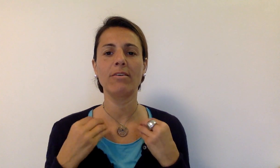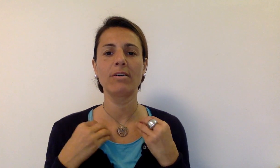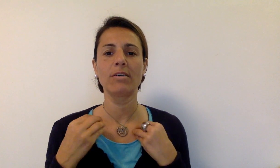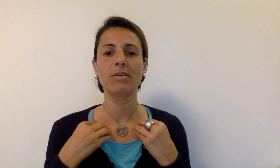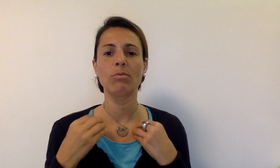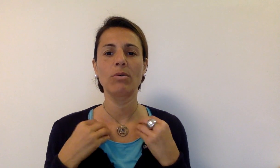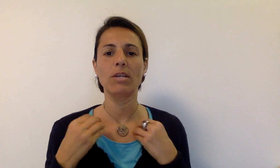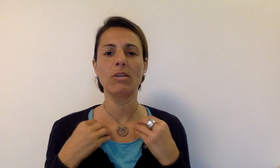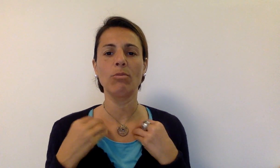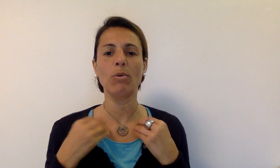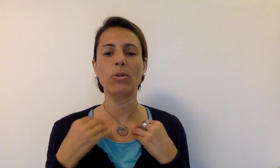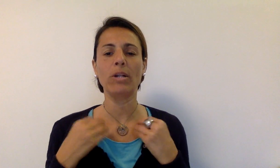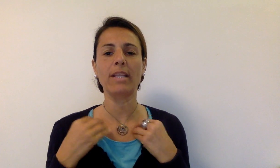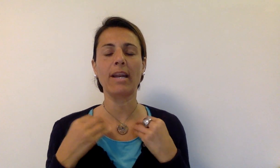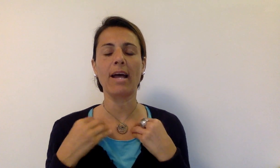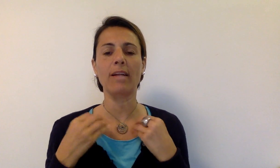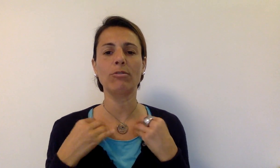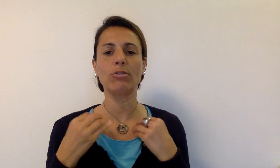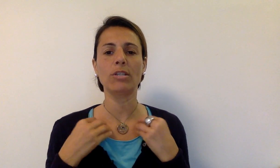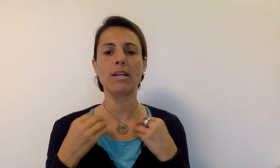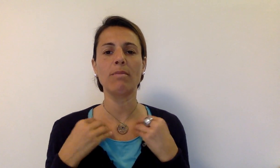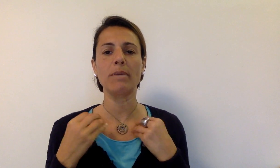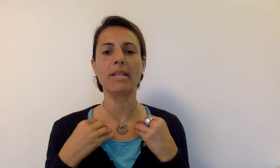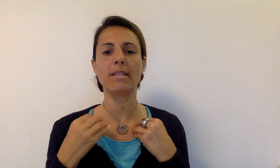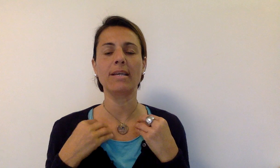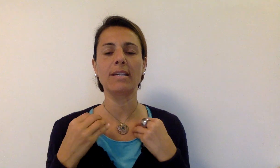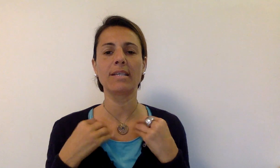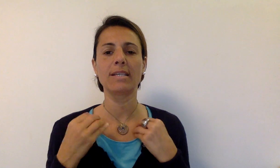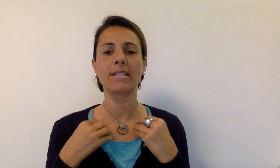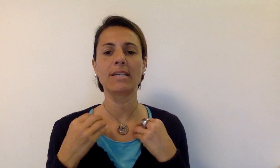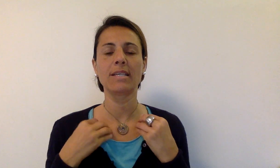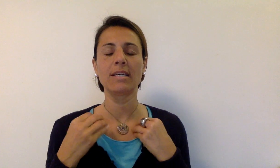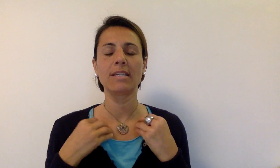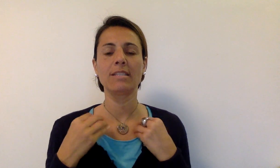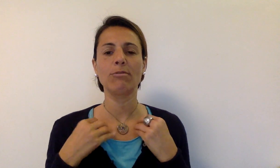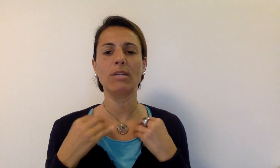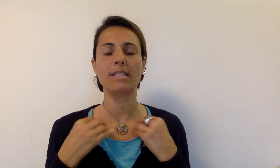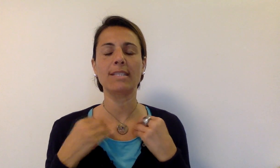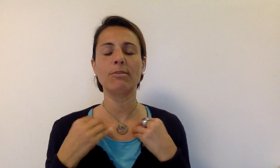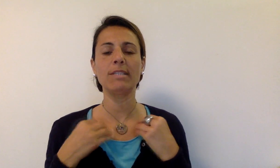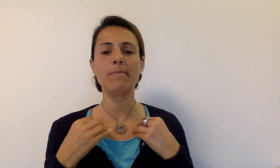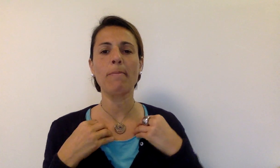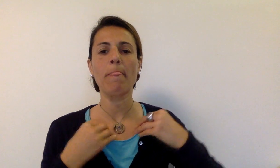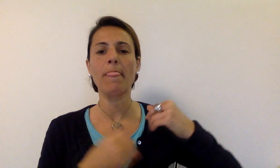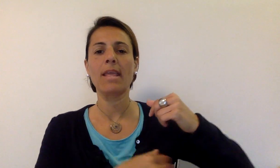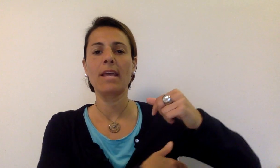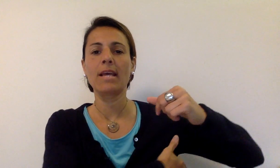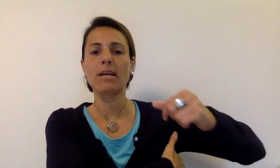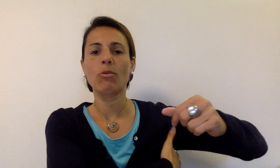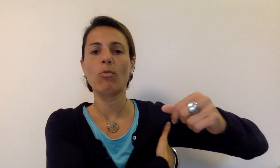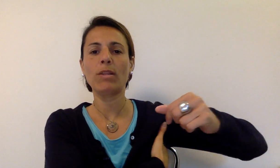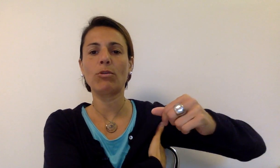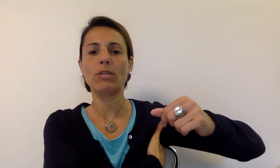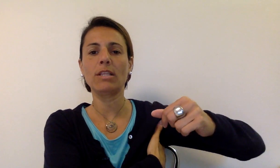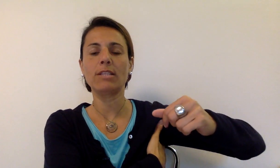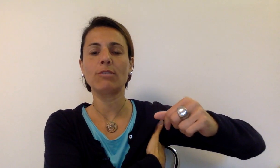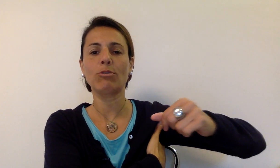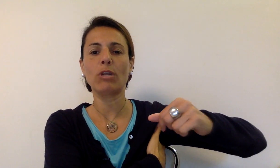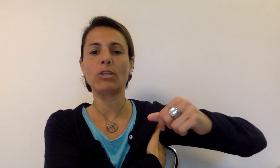in un modo alternato generalmente si utilizza così Quattro dita sotto l